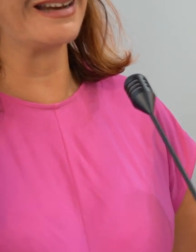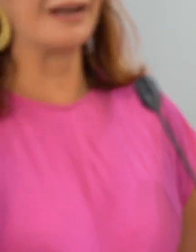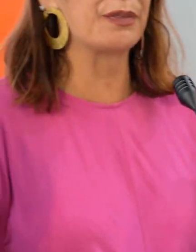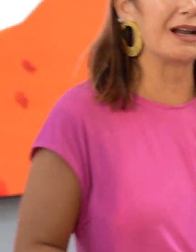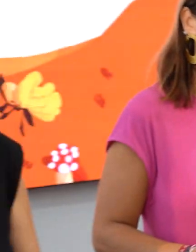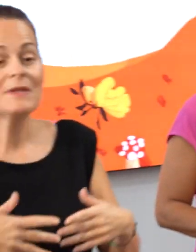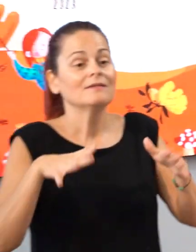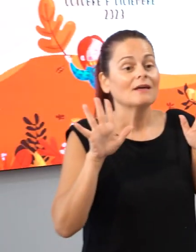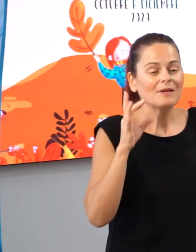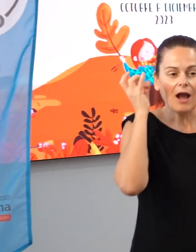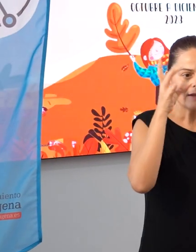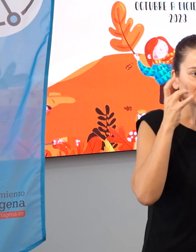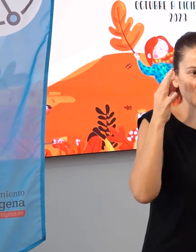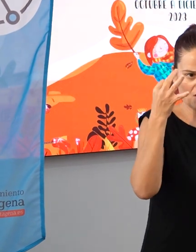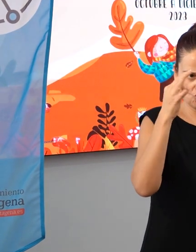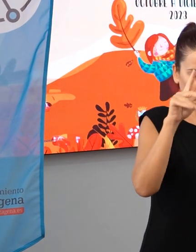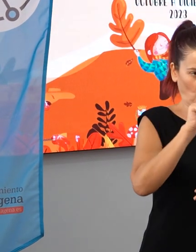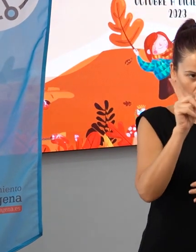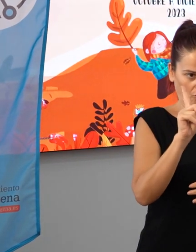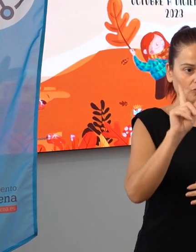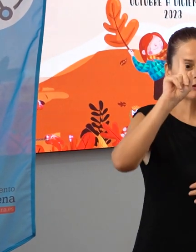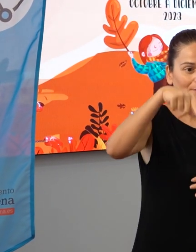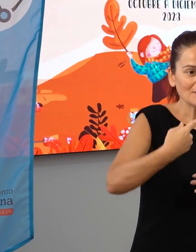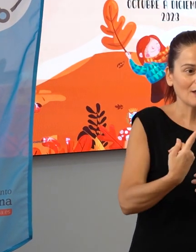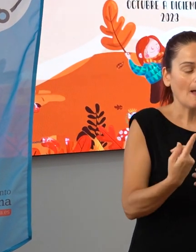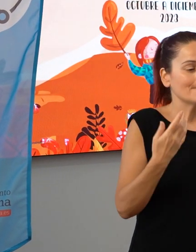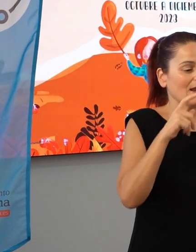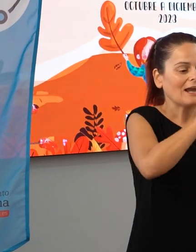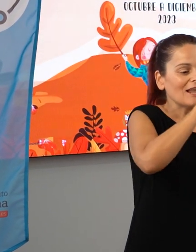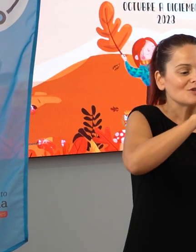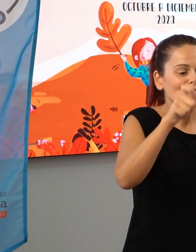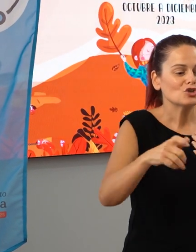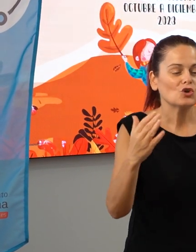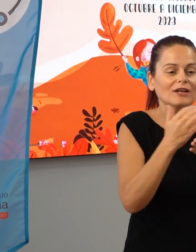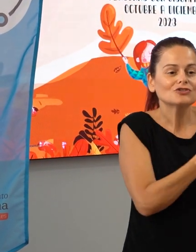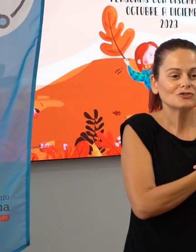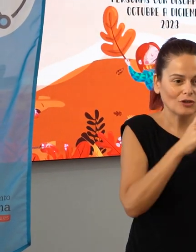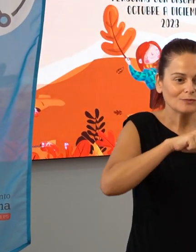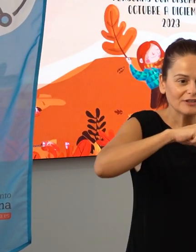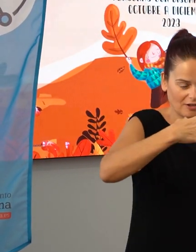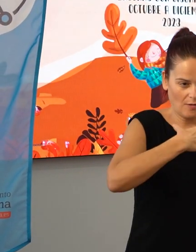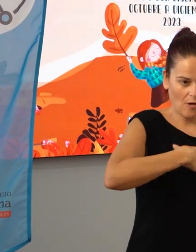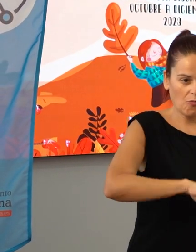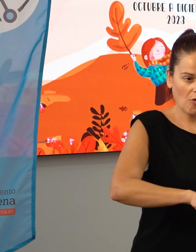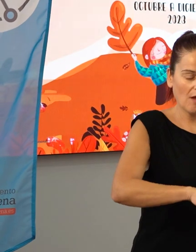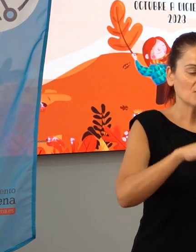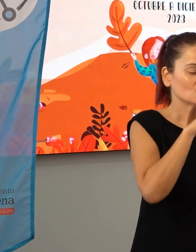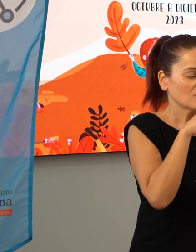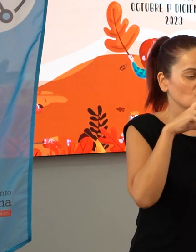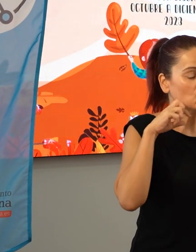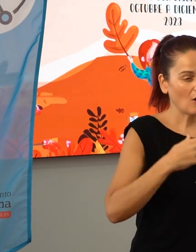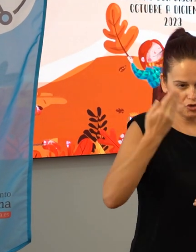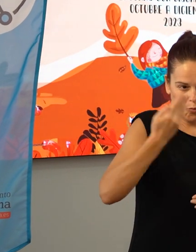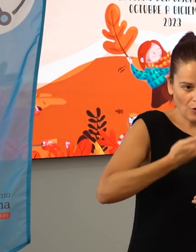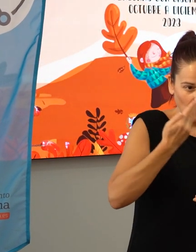se realicen actividades, sino para que les lleguen a todos. Eso es un valor que ahora lo hablaba con la alcaldesa